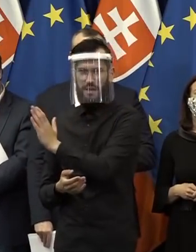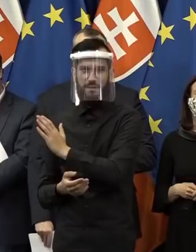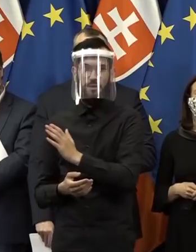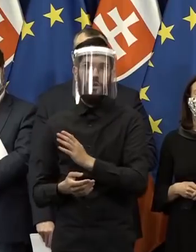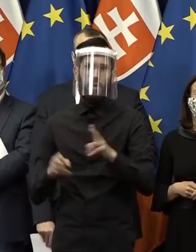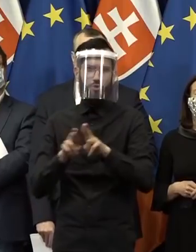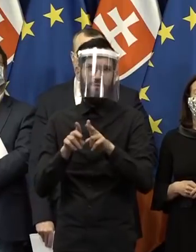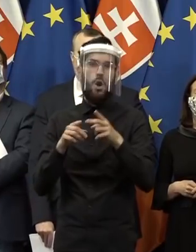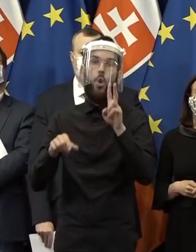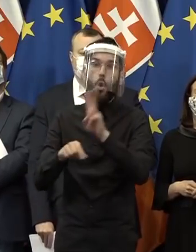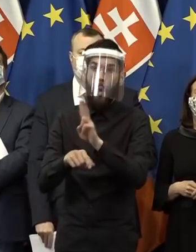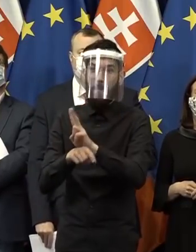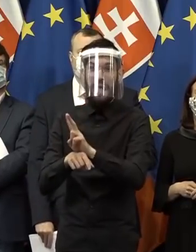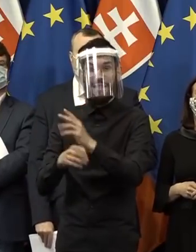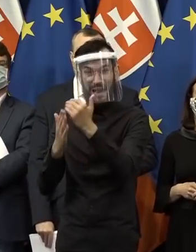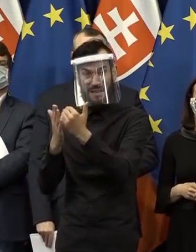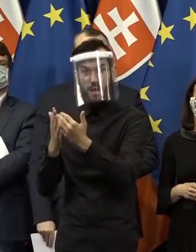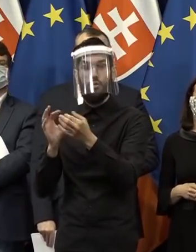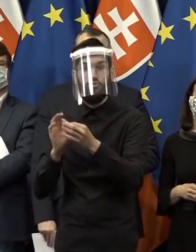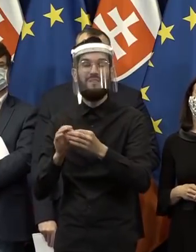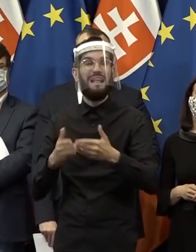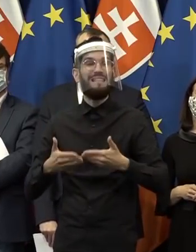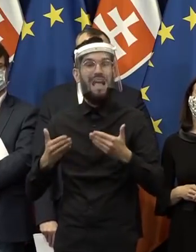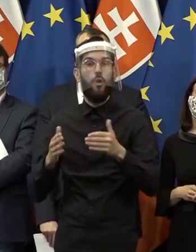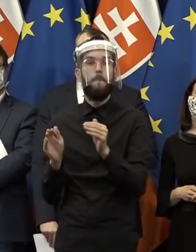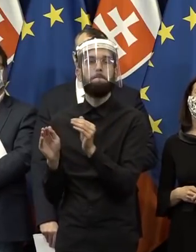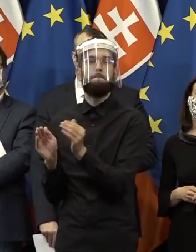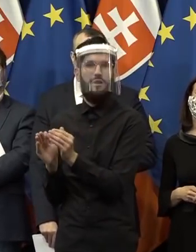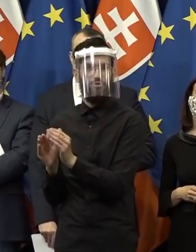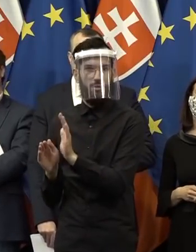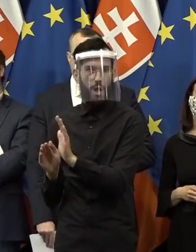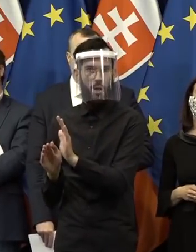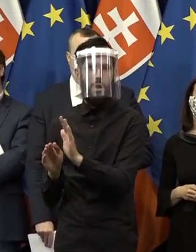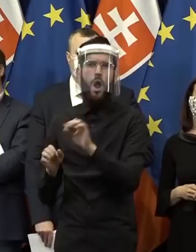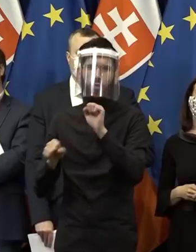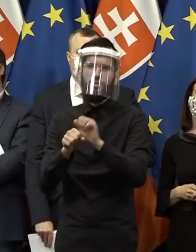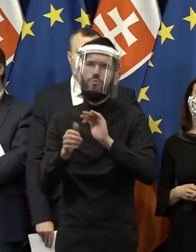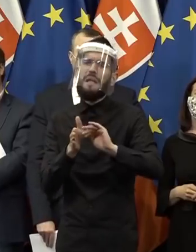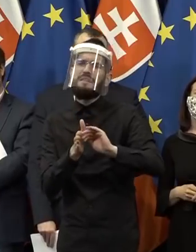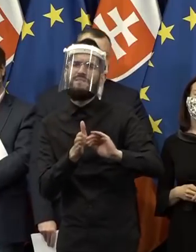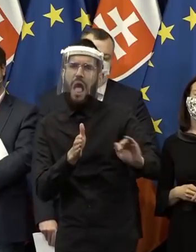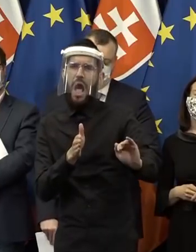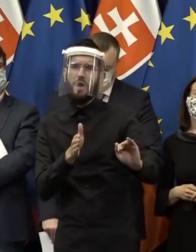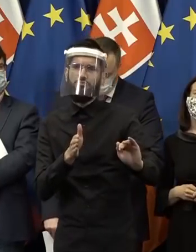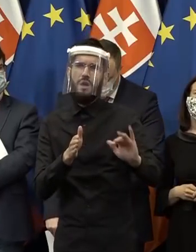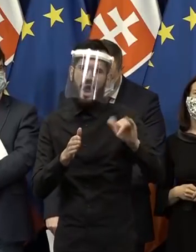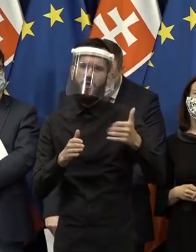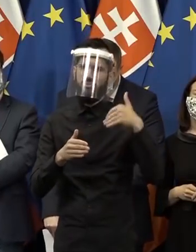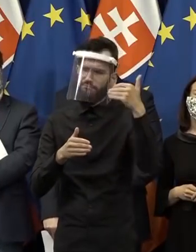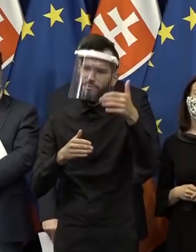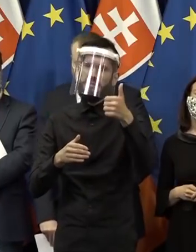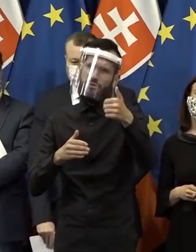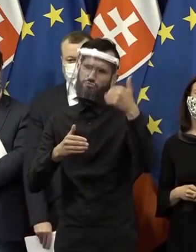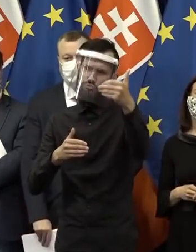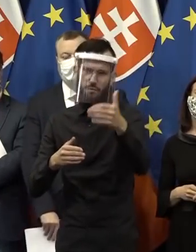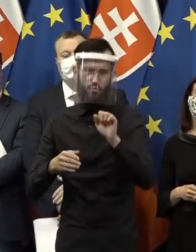samozrejme, že sú tam aj opatrenia, ktoré sa iba, iba národnostných menšín týkajú. Ale myslím, že k tomu bude samostatná potom rozpráva niekedy v priebehu